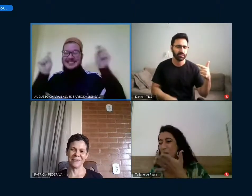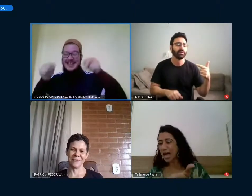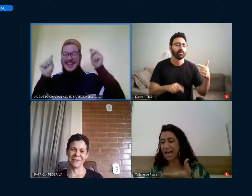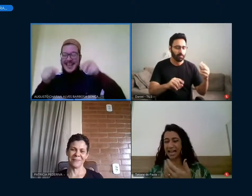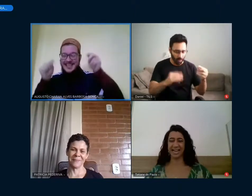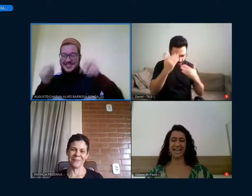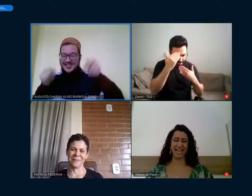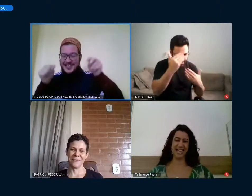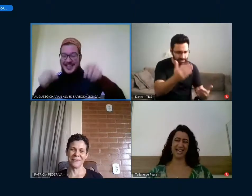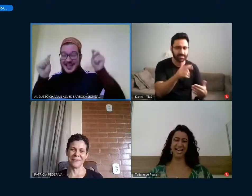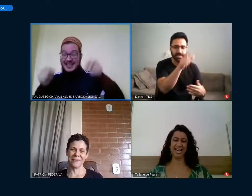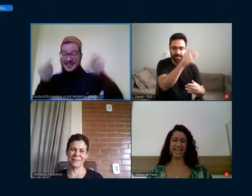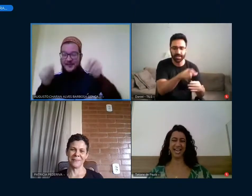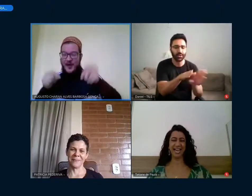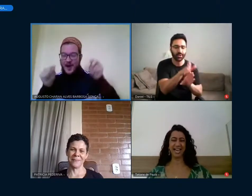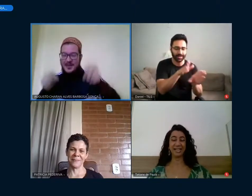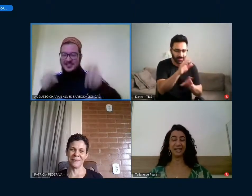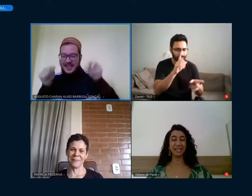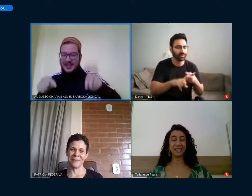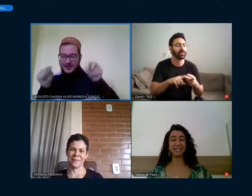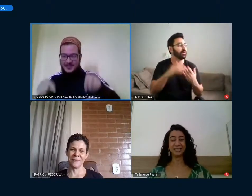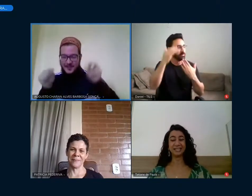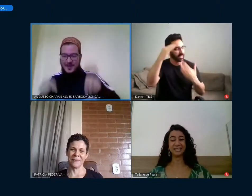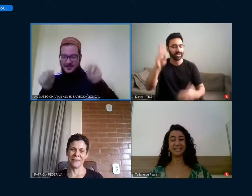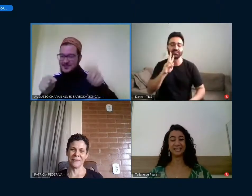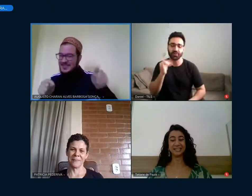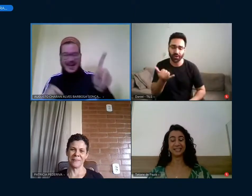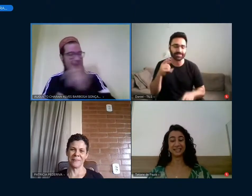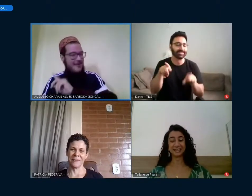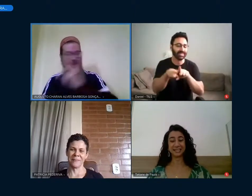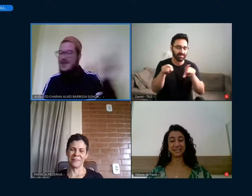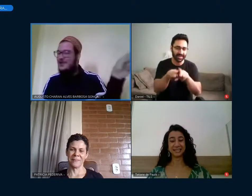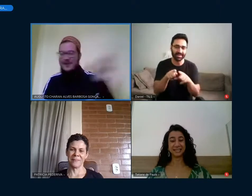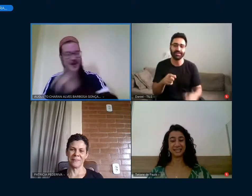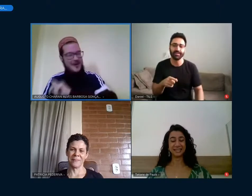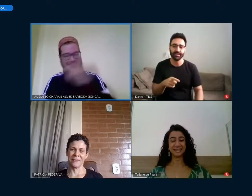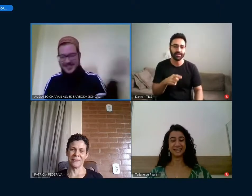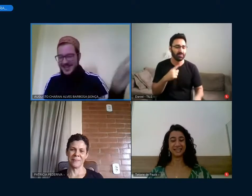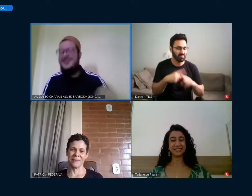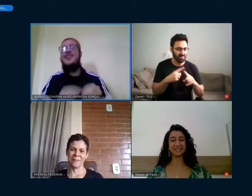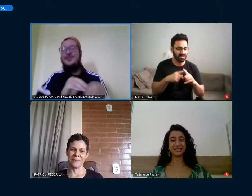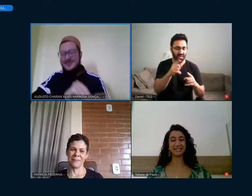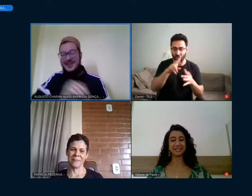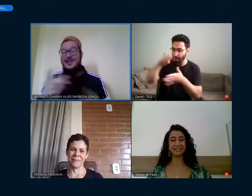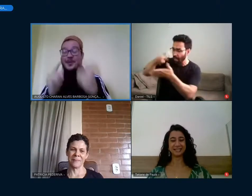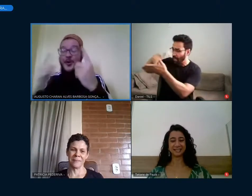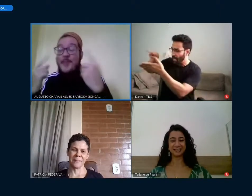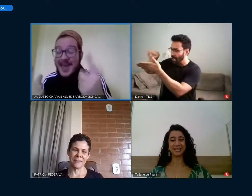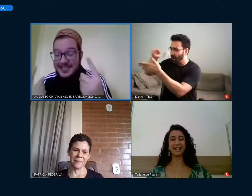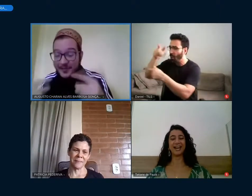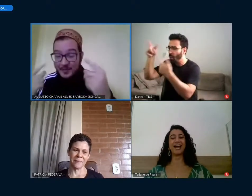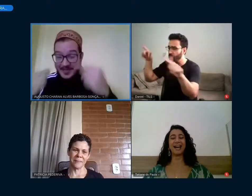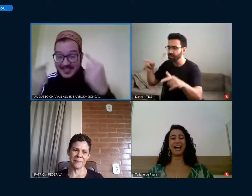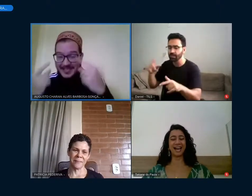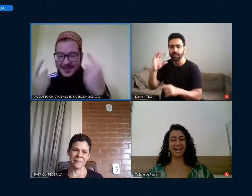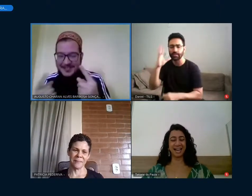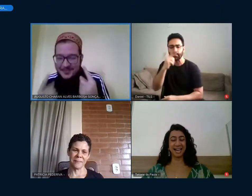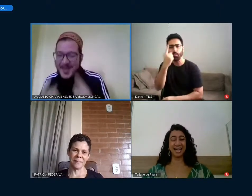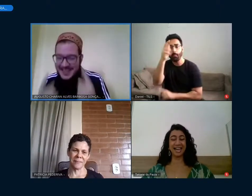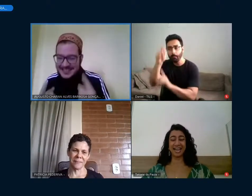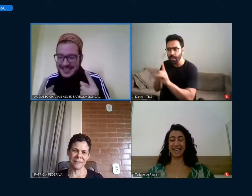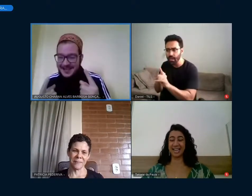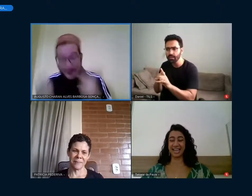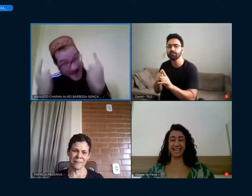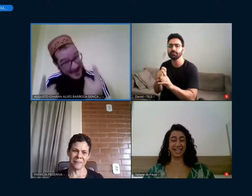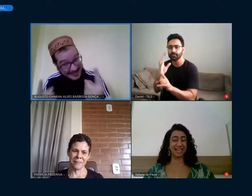porque nessa lente, nessa forma de entender o desenvolvimento musical, eu não achei, e olha que demorou um mês, eu pesquisei durante